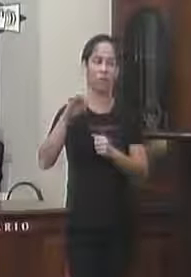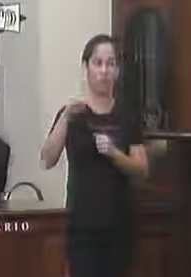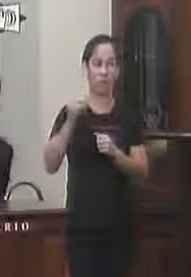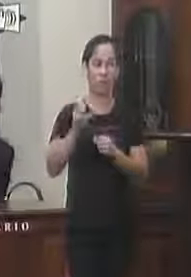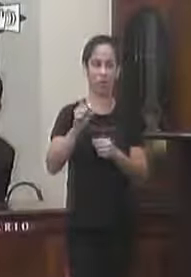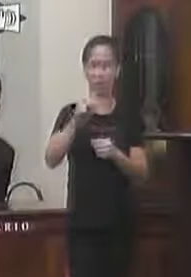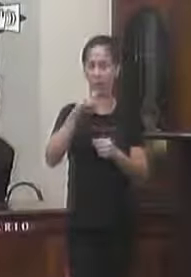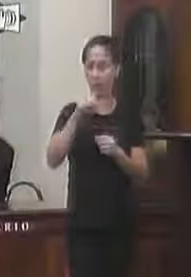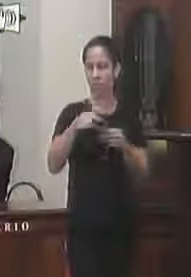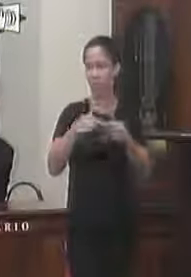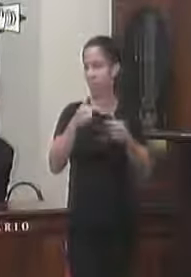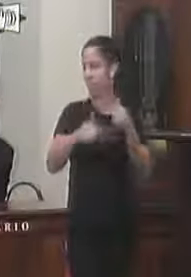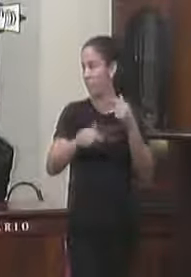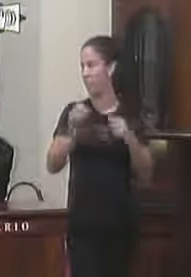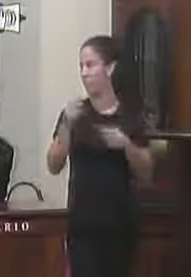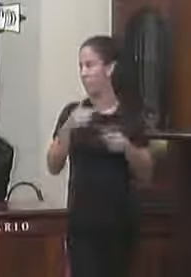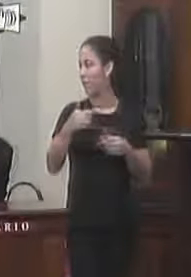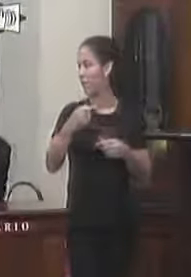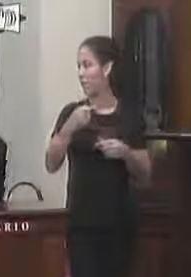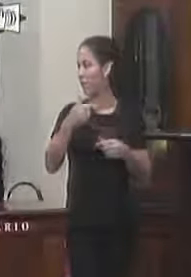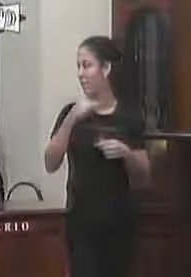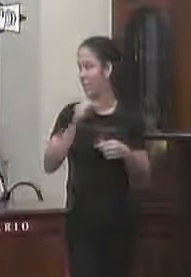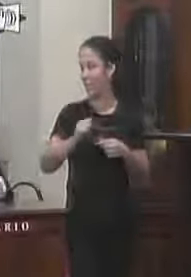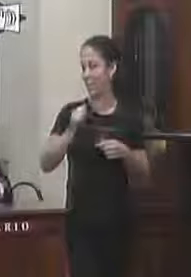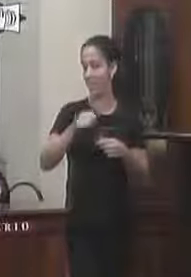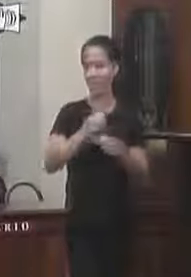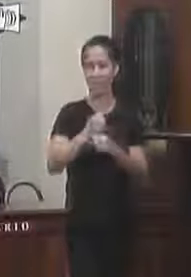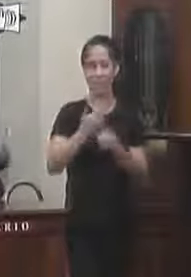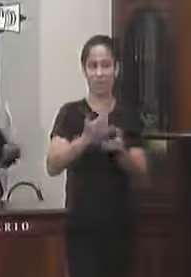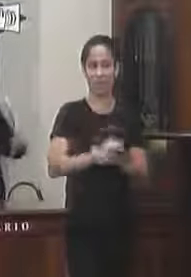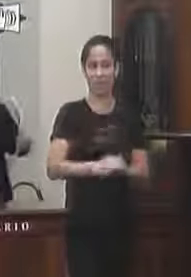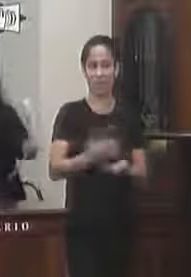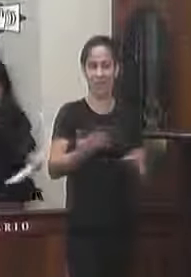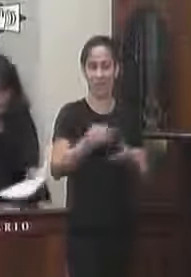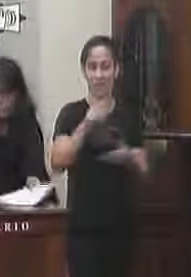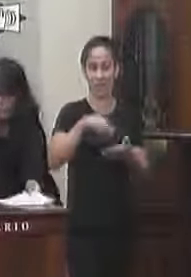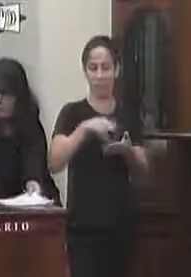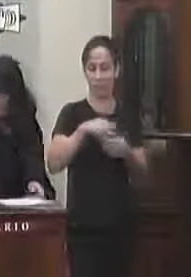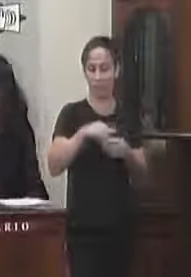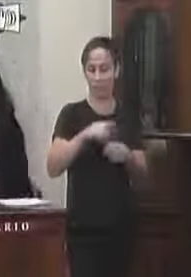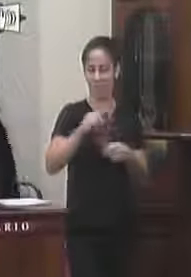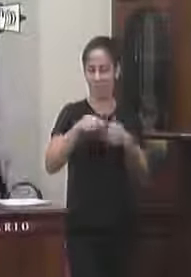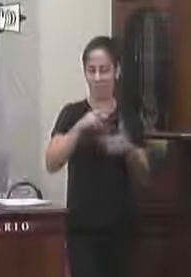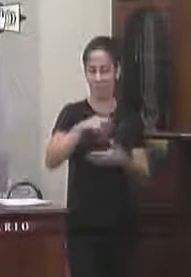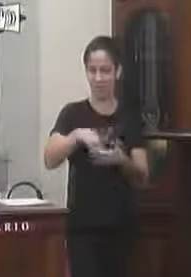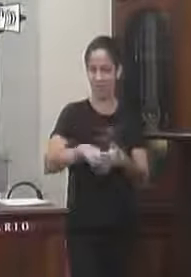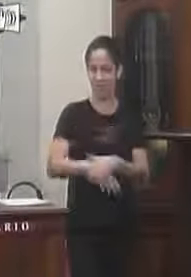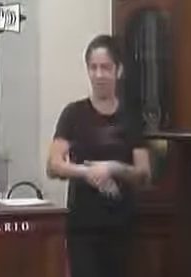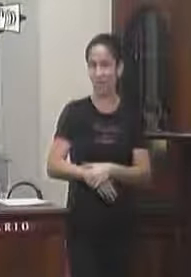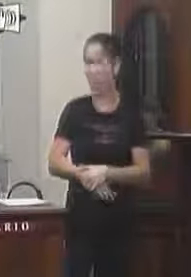Correia discussão única e votação no dia 27 de 8 de 2019 agora nós vamos para a leitura dos requerimentos